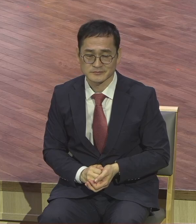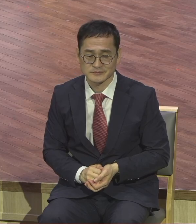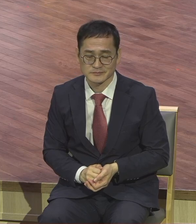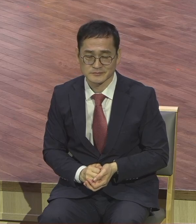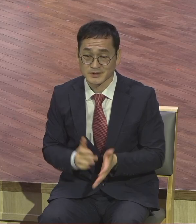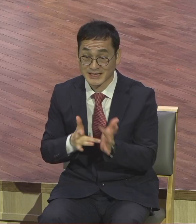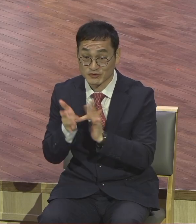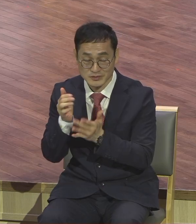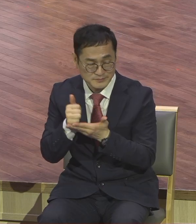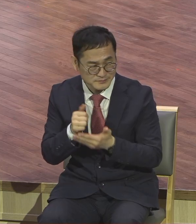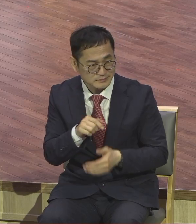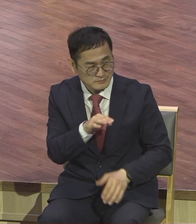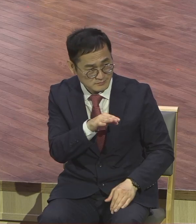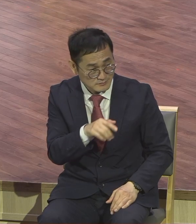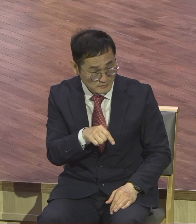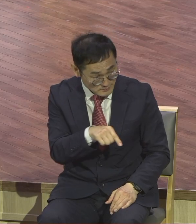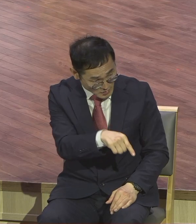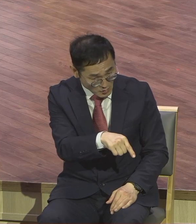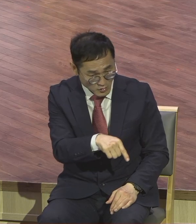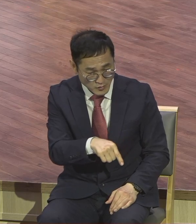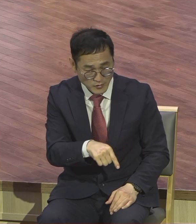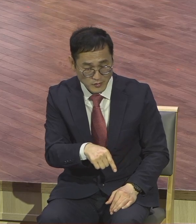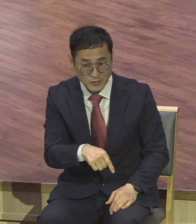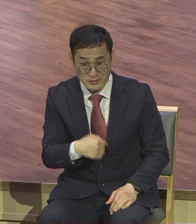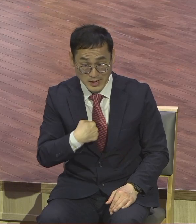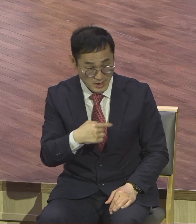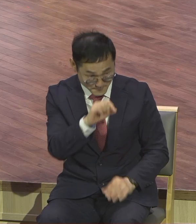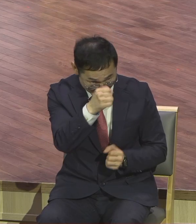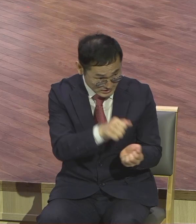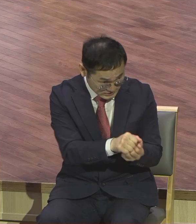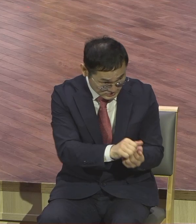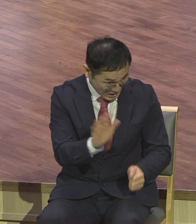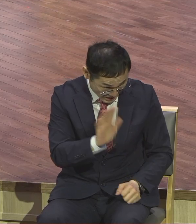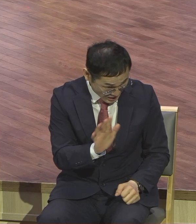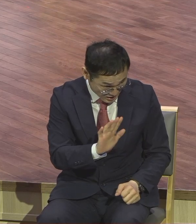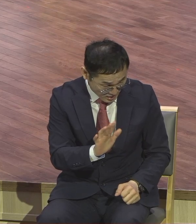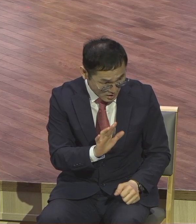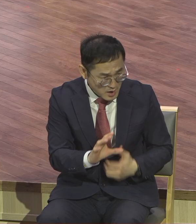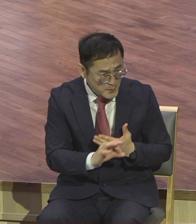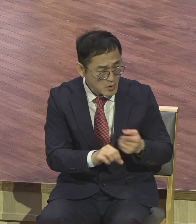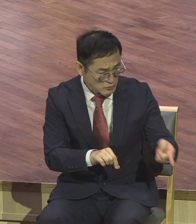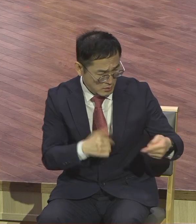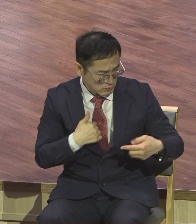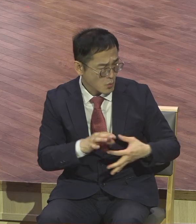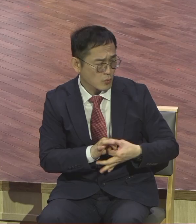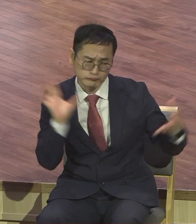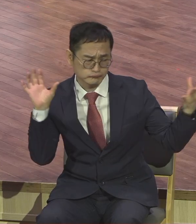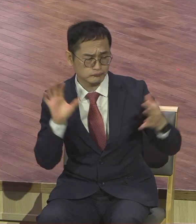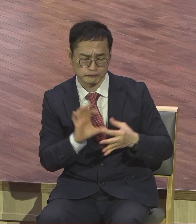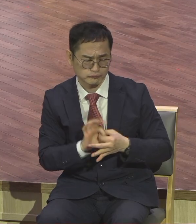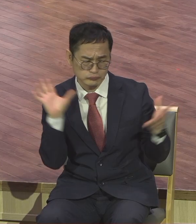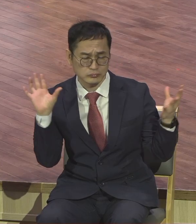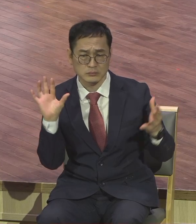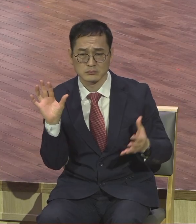예수님께서 내가 너의 발을 싣지 않으면 너는 나와 상관이 없다. 이렇게 예수님 말씀